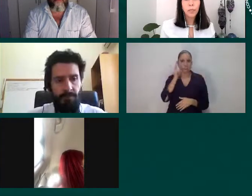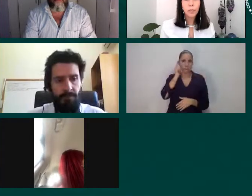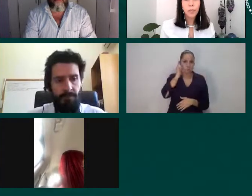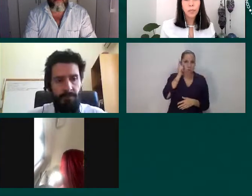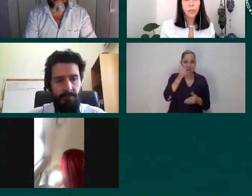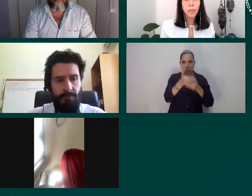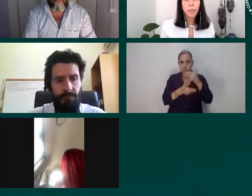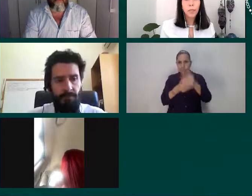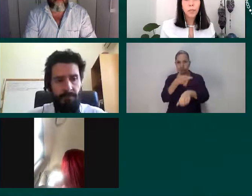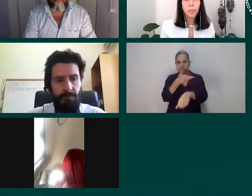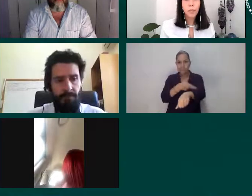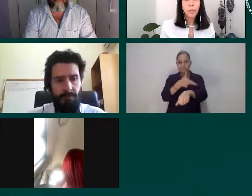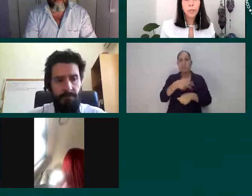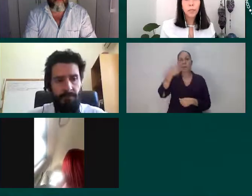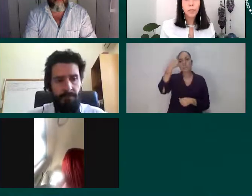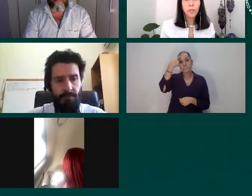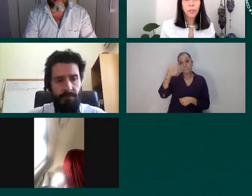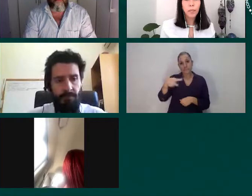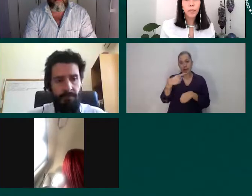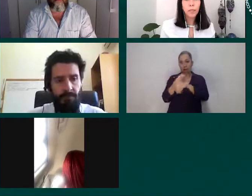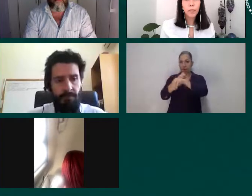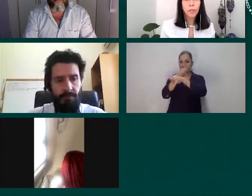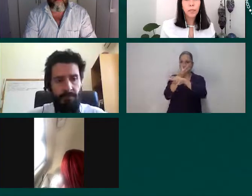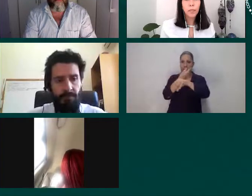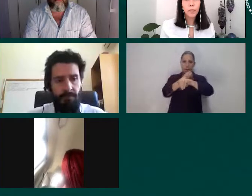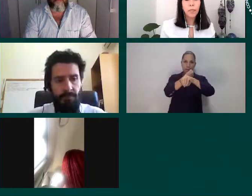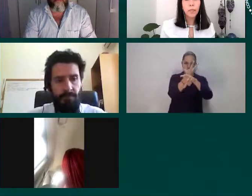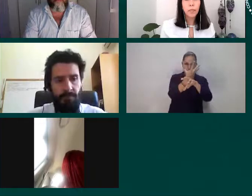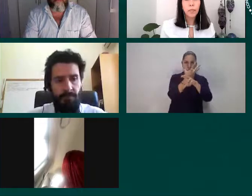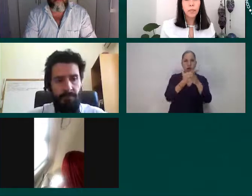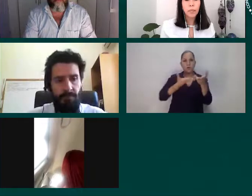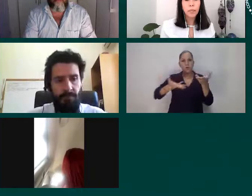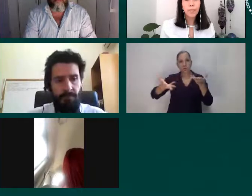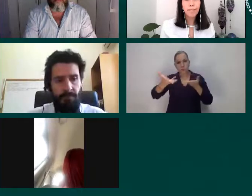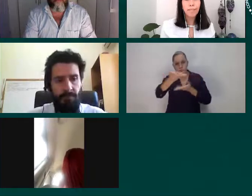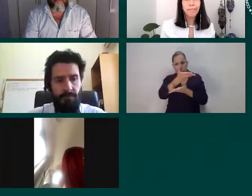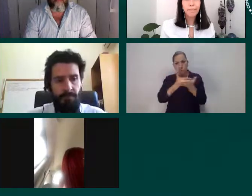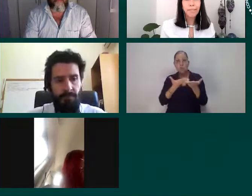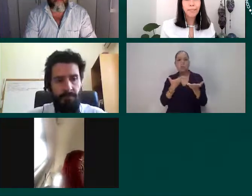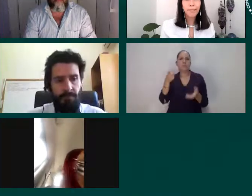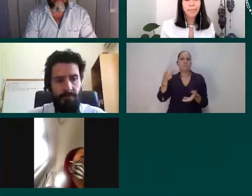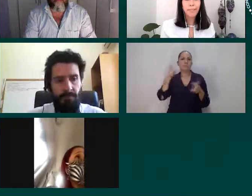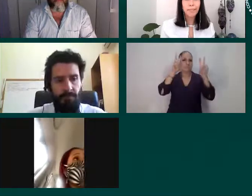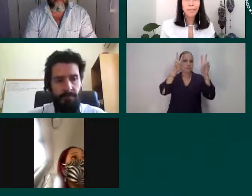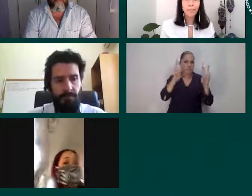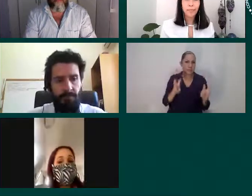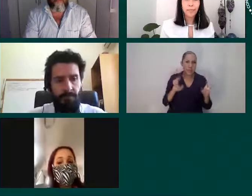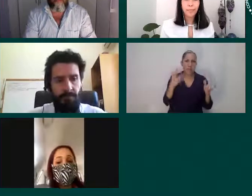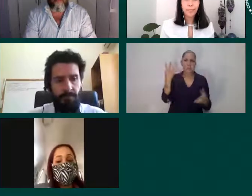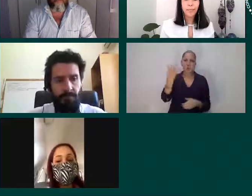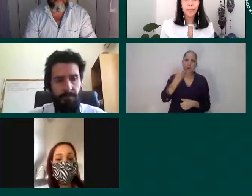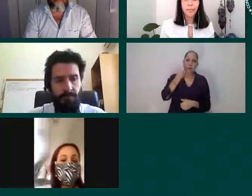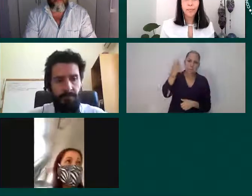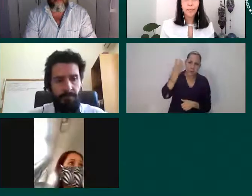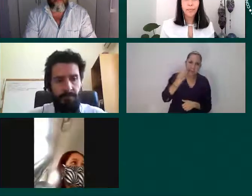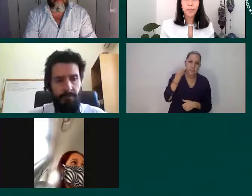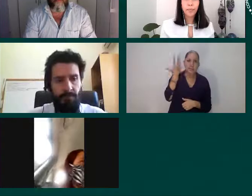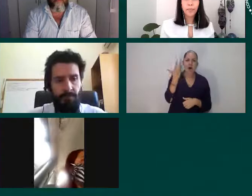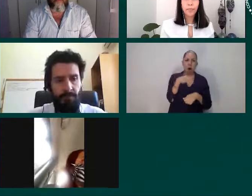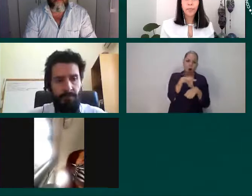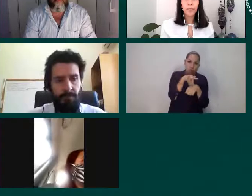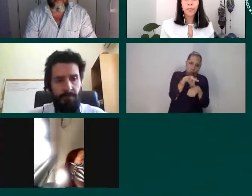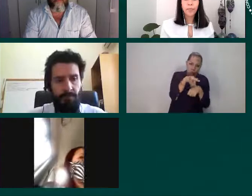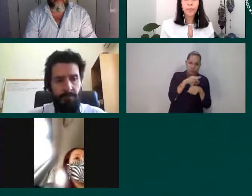temáticas y talleres que tienen por objetivo promover el intercambio de experiencias de diversos actores sociales, principalmente gobiernos